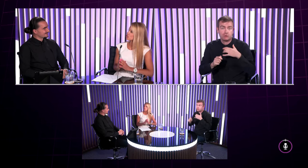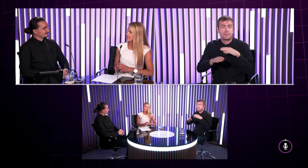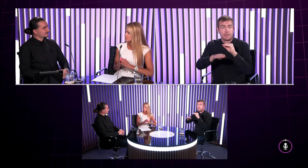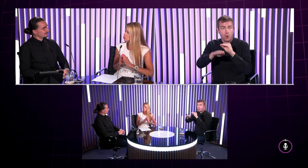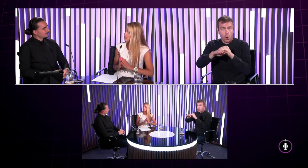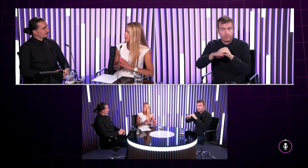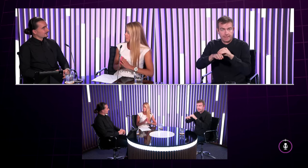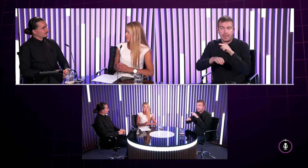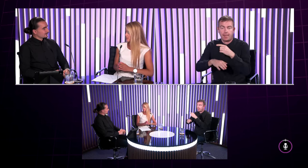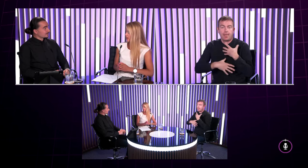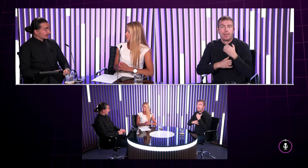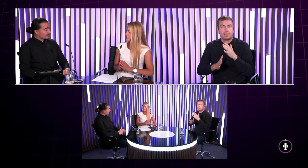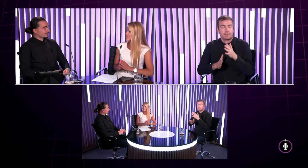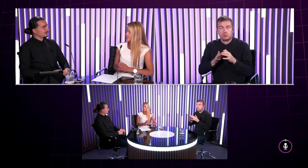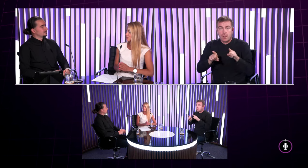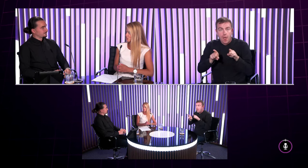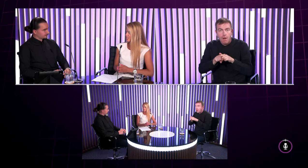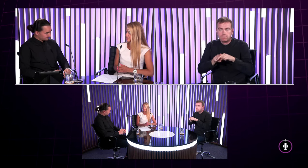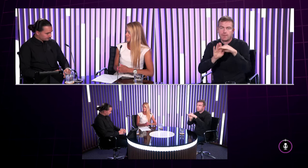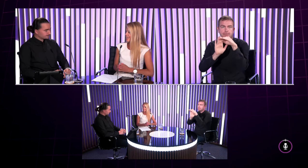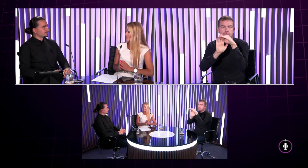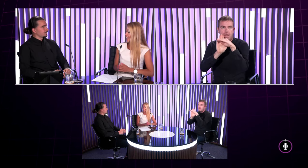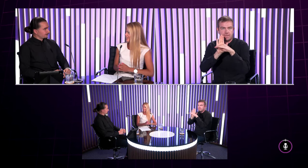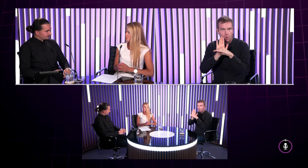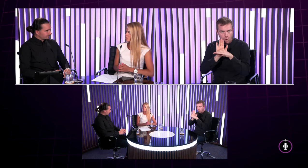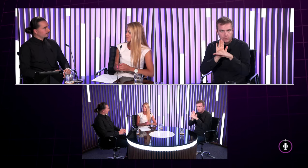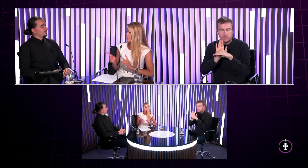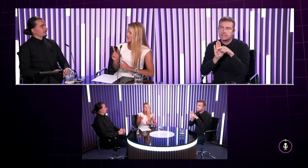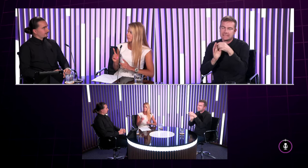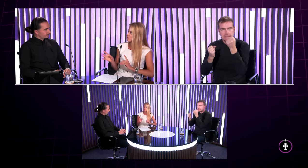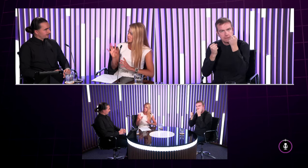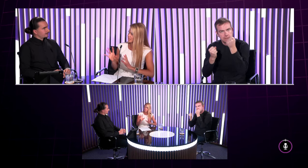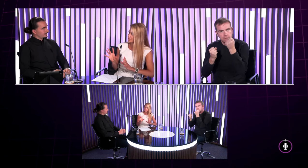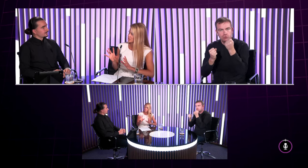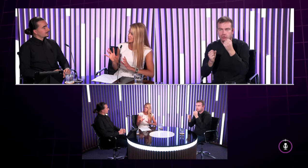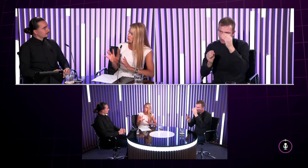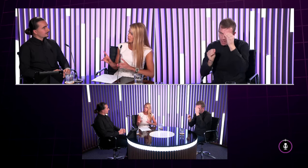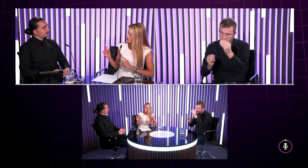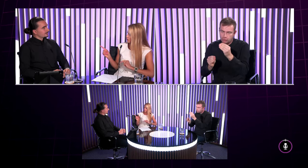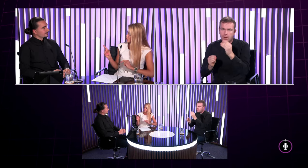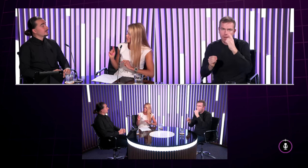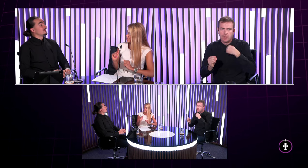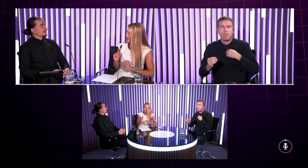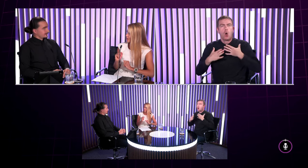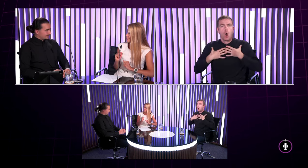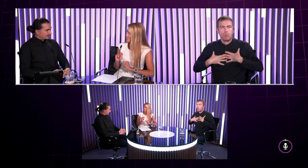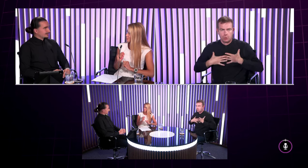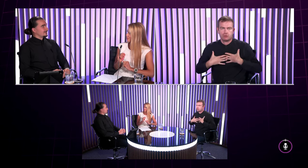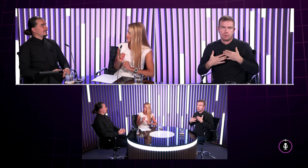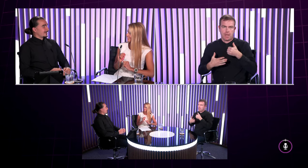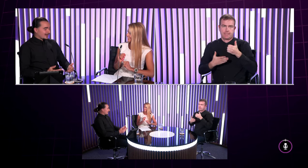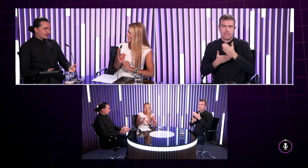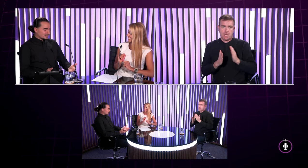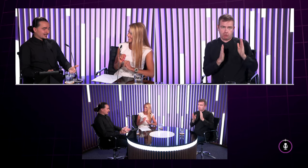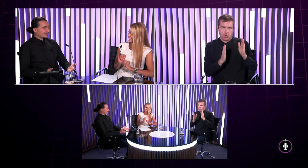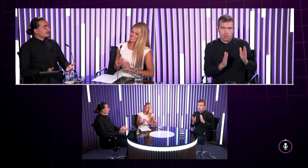tomto tlmočení existujú nejaké pravidlá v ktorých sa vydržíte tak aké sú to mnenápadá lebo viem že jedná tá časť je to oblečenia tuším že tmavé a vy ste v